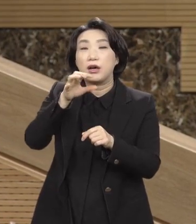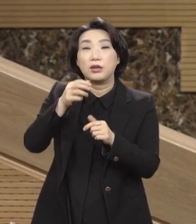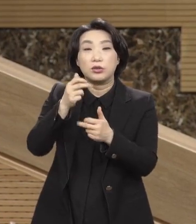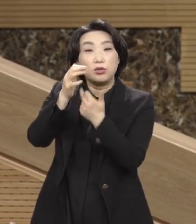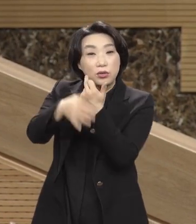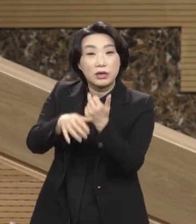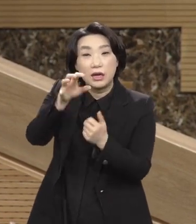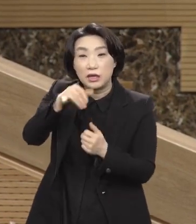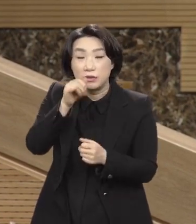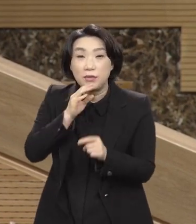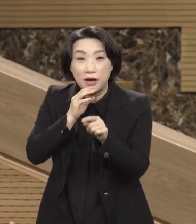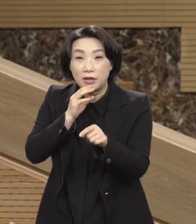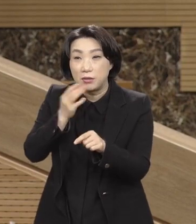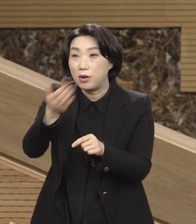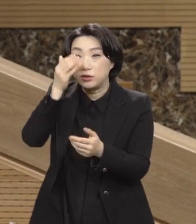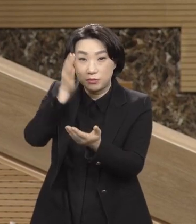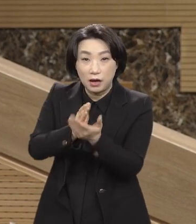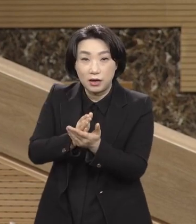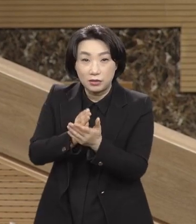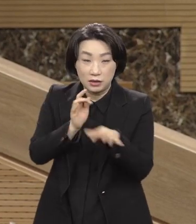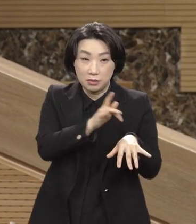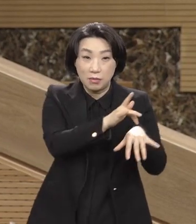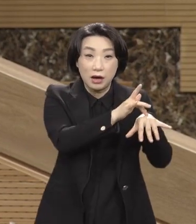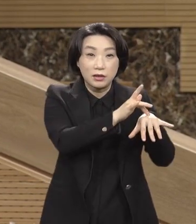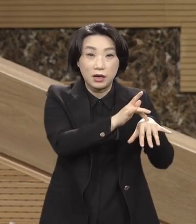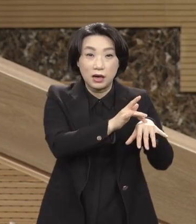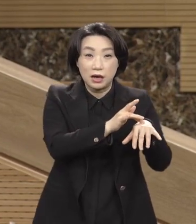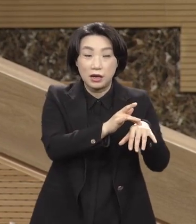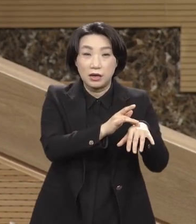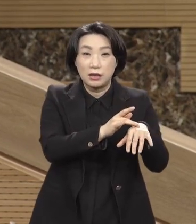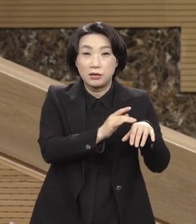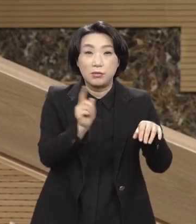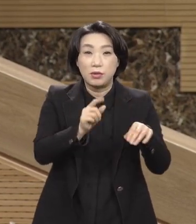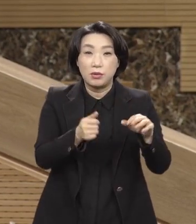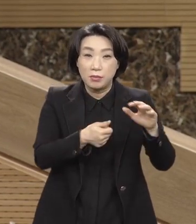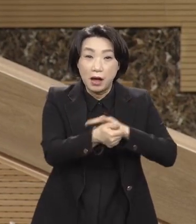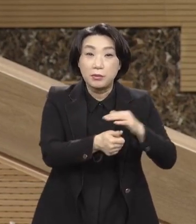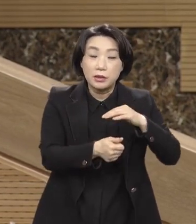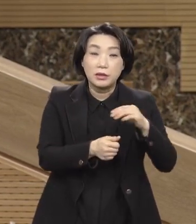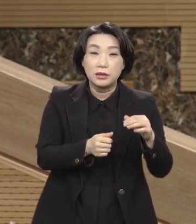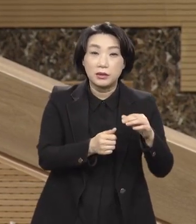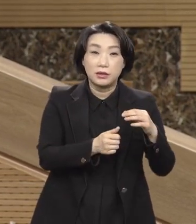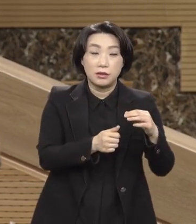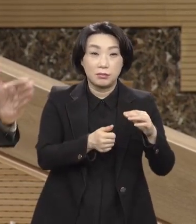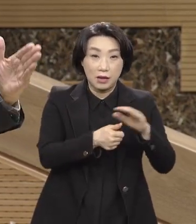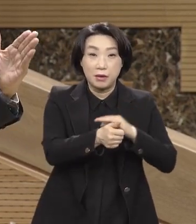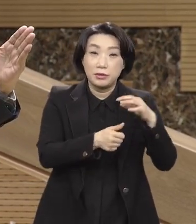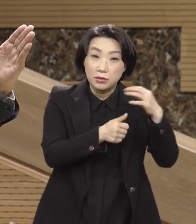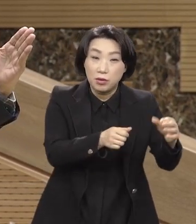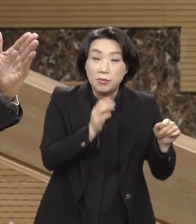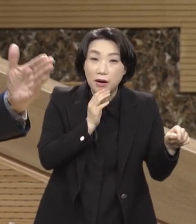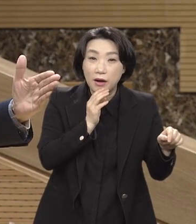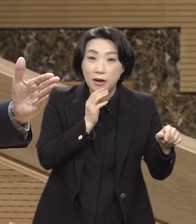마귀가 먹어도 된다. 그래서 우리가 항상 그러잖아.